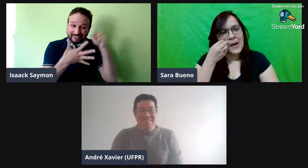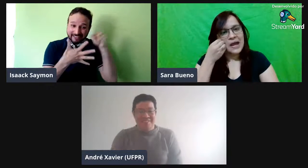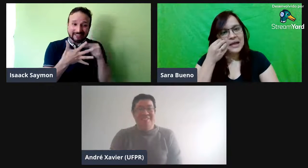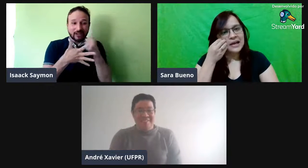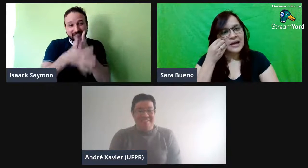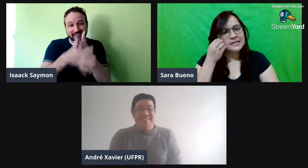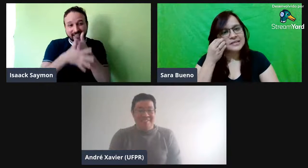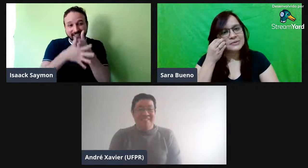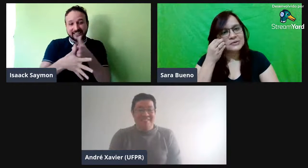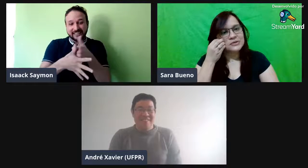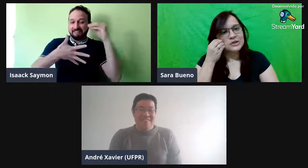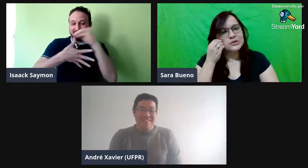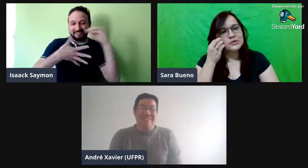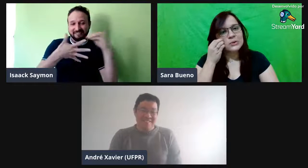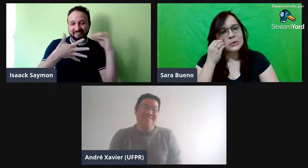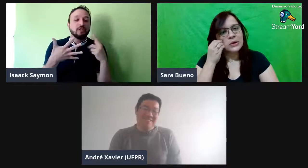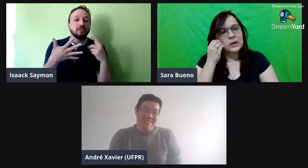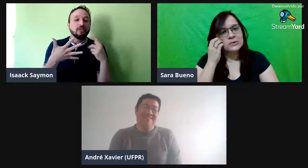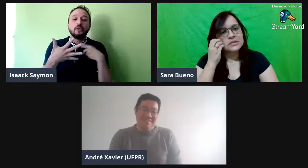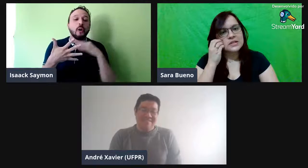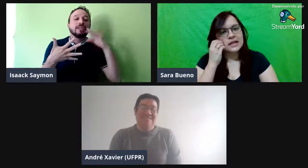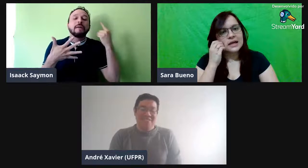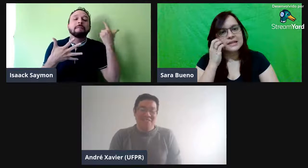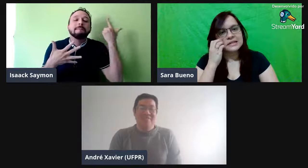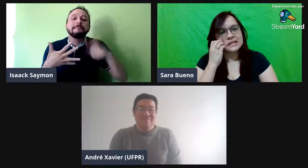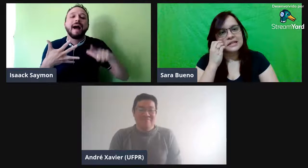Ele é, sim, professor, que eu tive que colocar alguns detalhes ali,